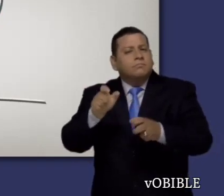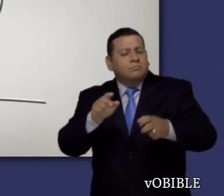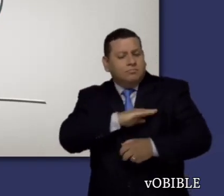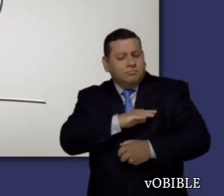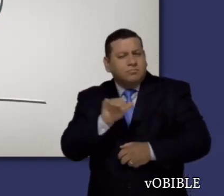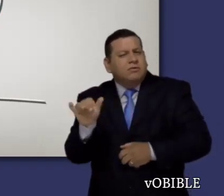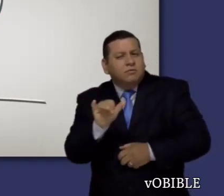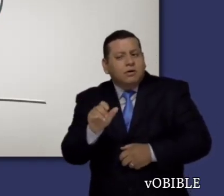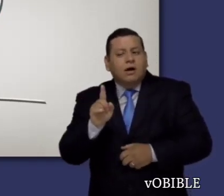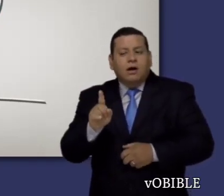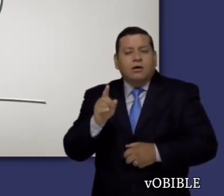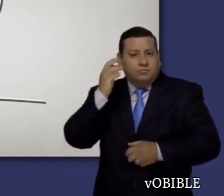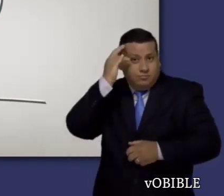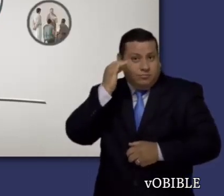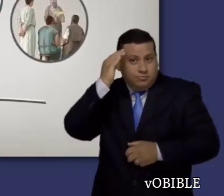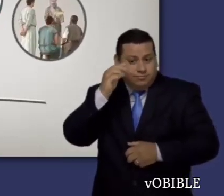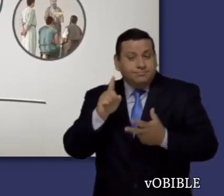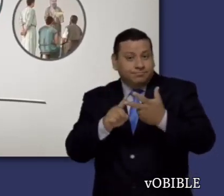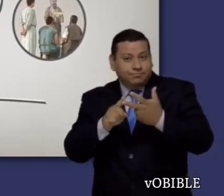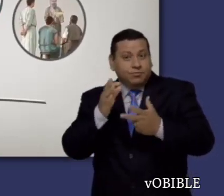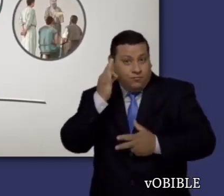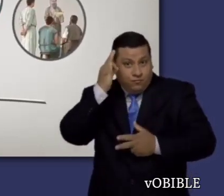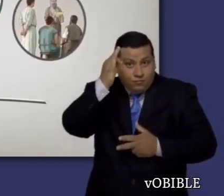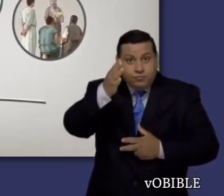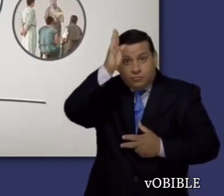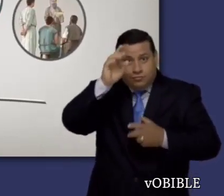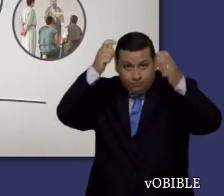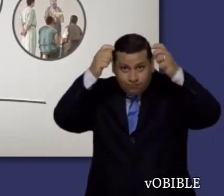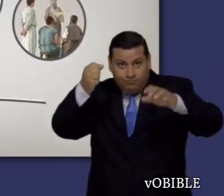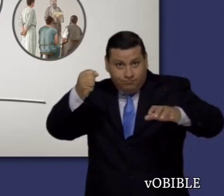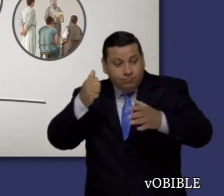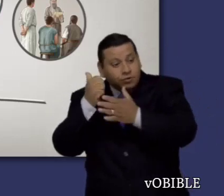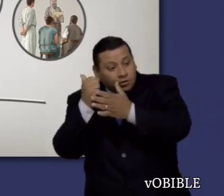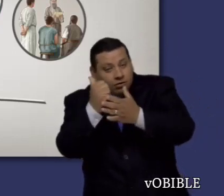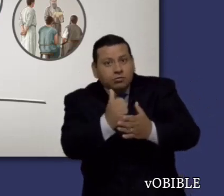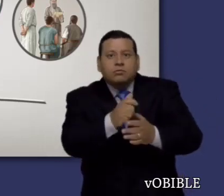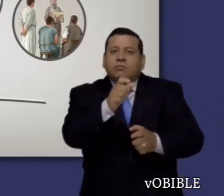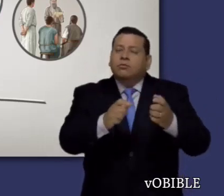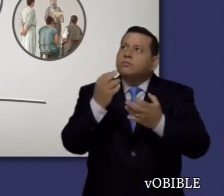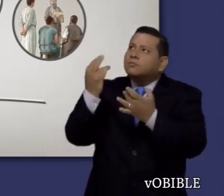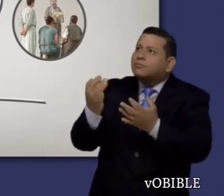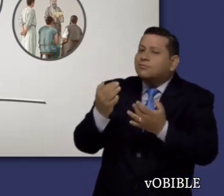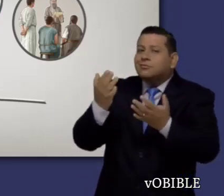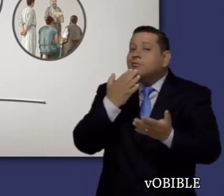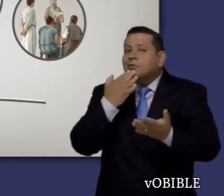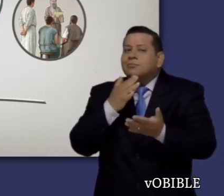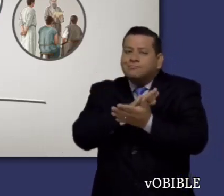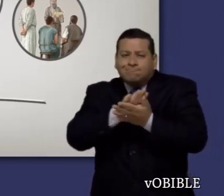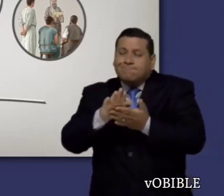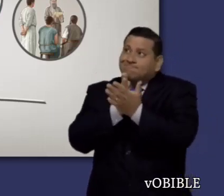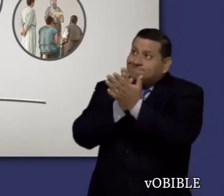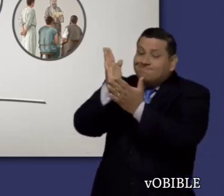descriptivas metáforas y note la importancia que le daba a la pureza y a la espiritualidad de aquellos que